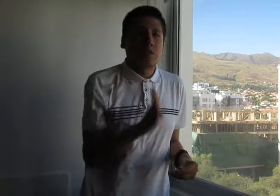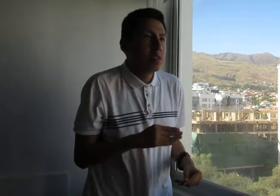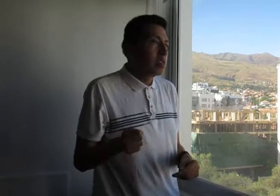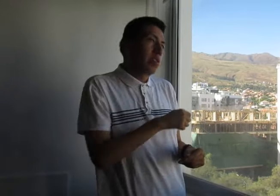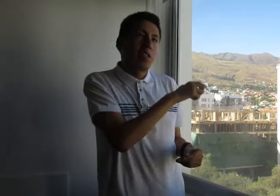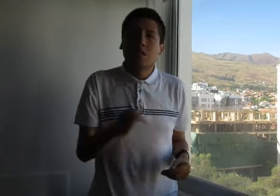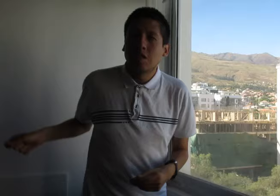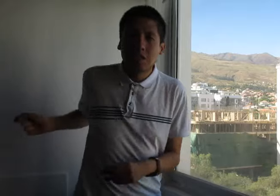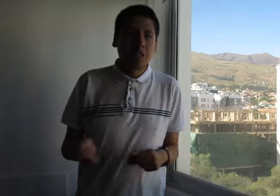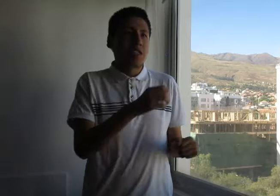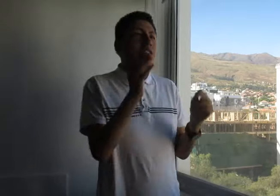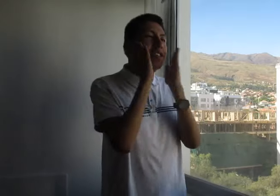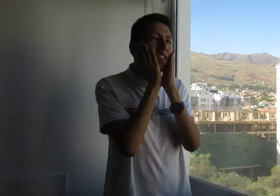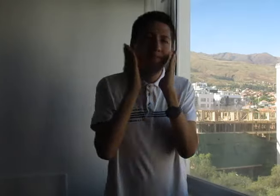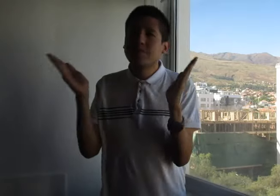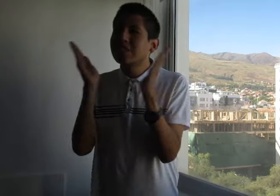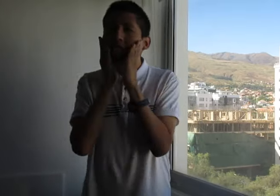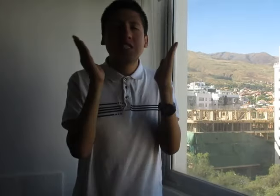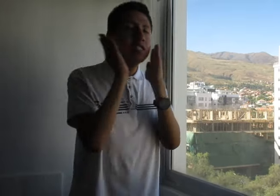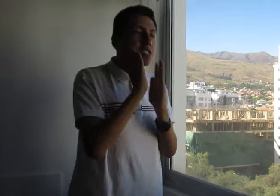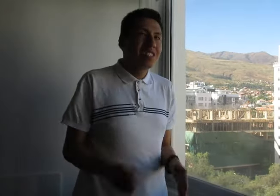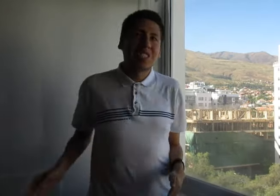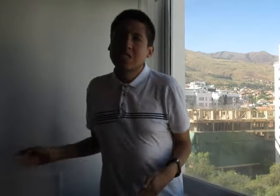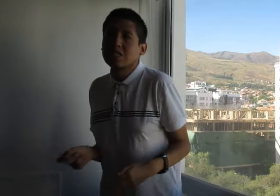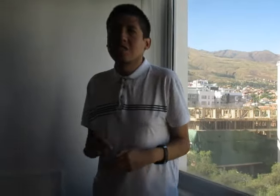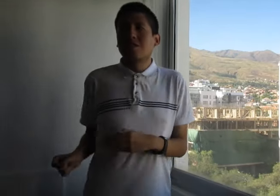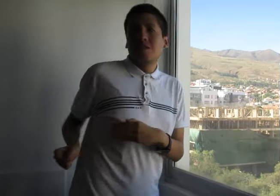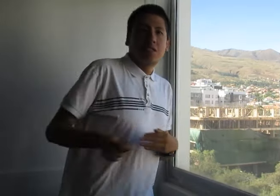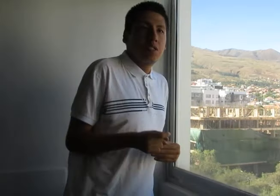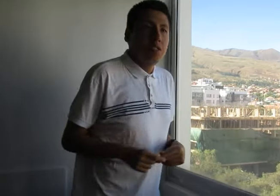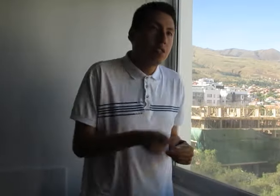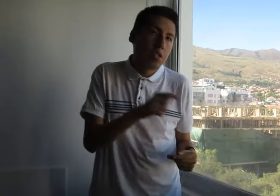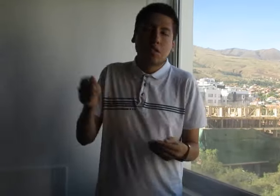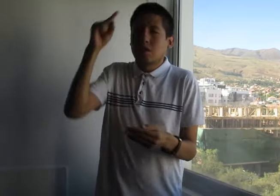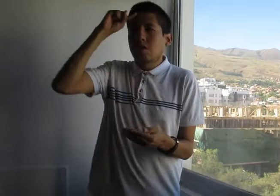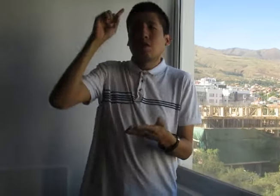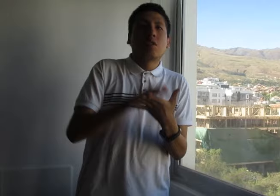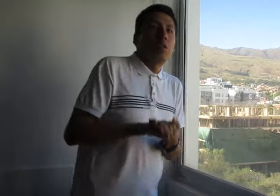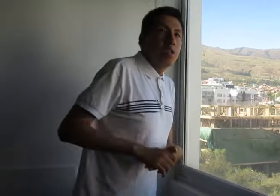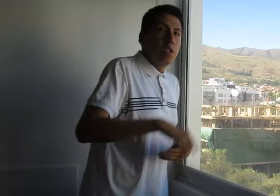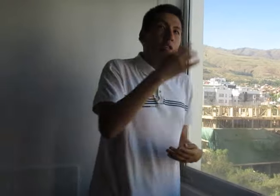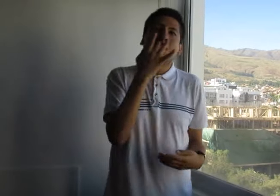agradecer. Por eso digo,